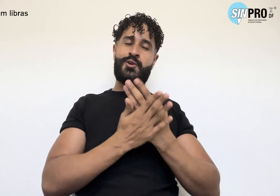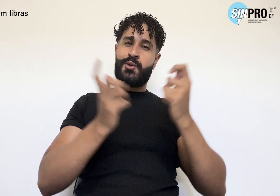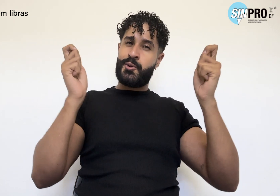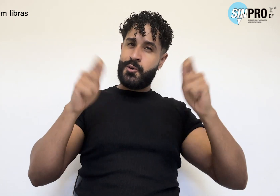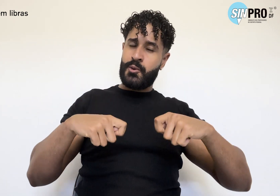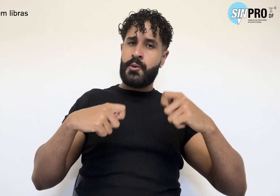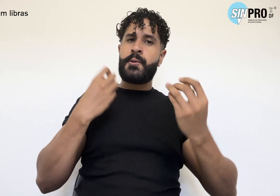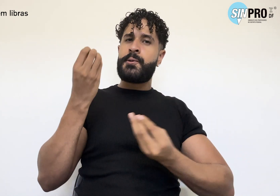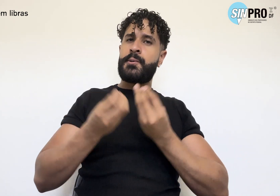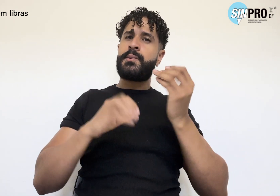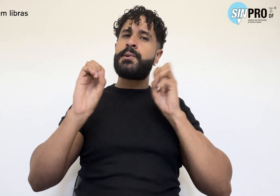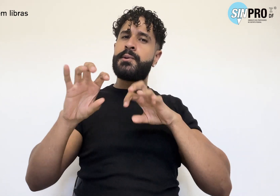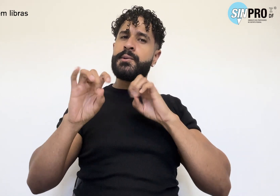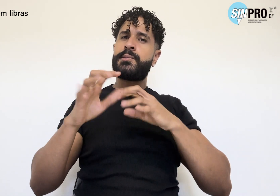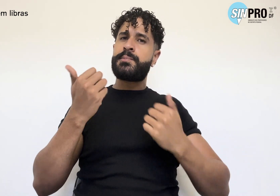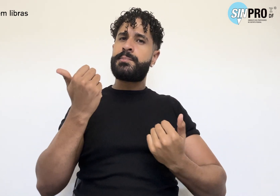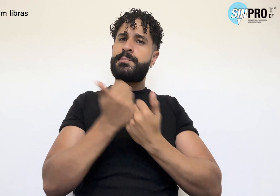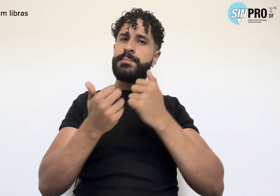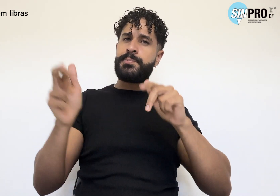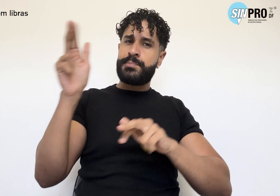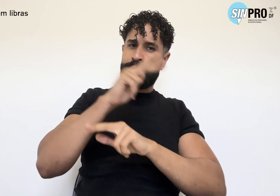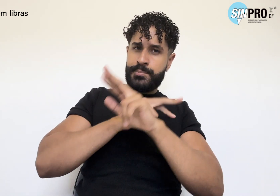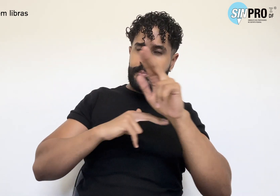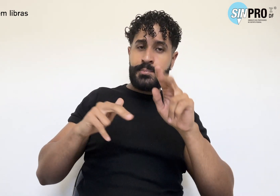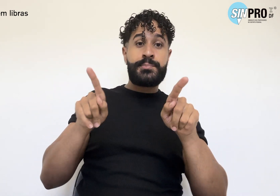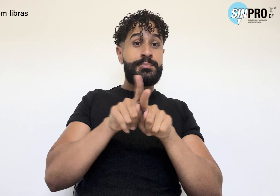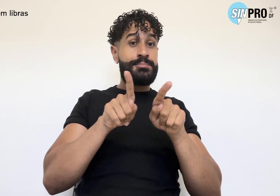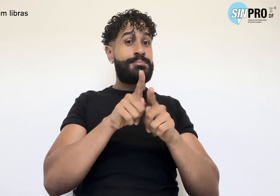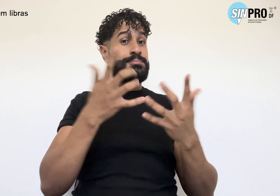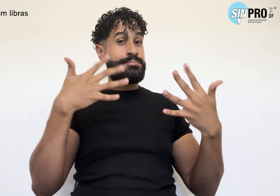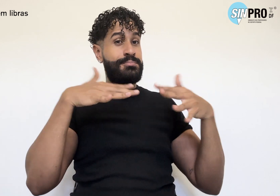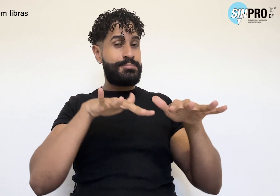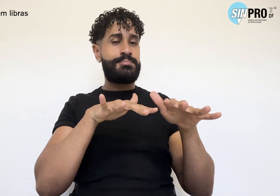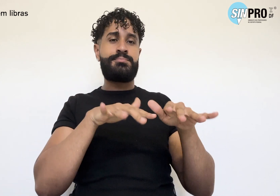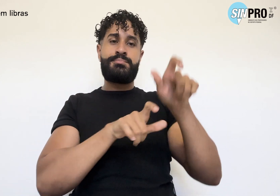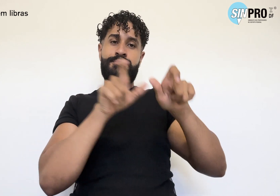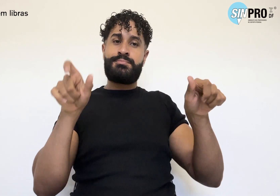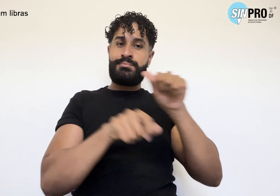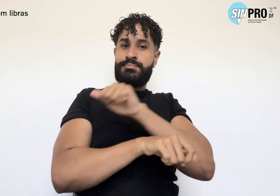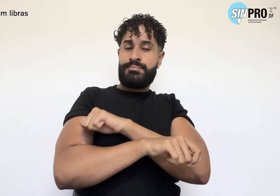educação para a diversidade e inclusão de estudantes e trabalhadores